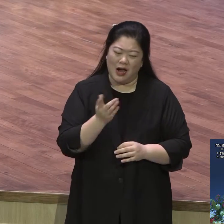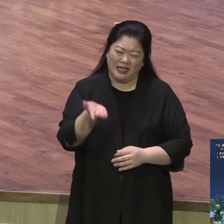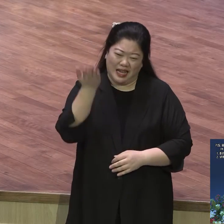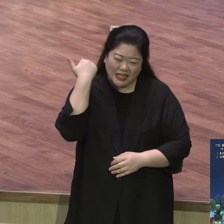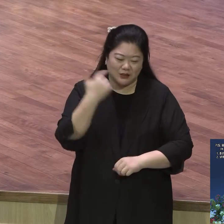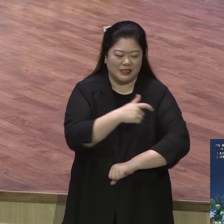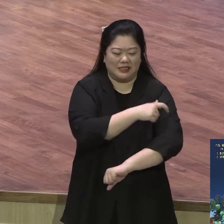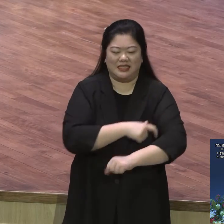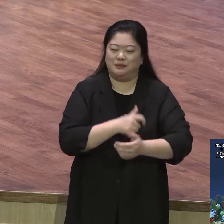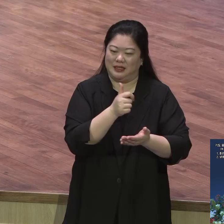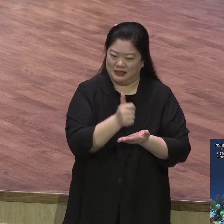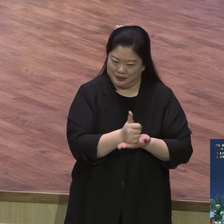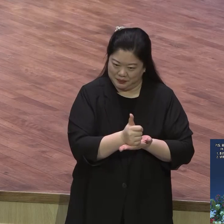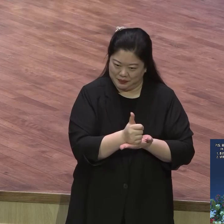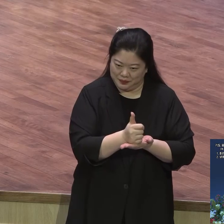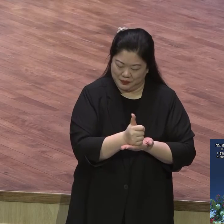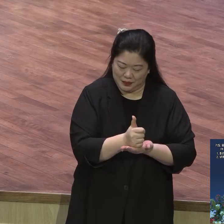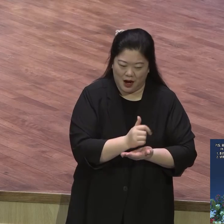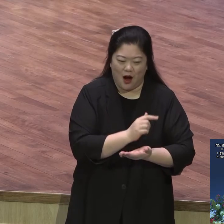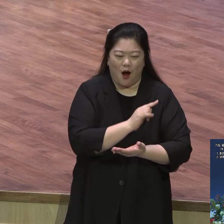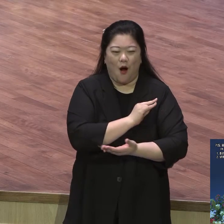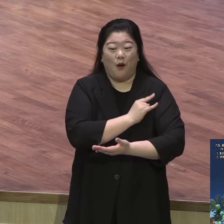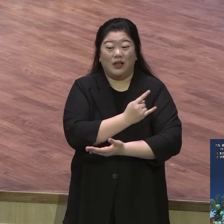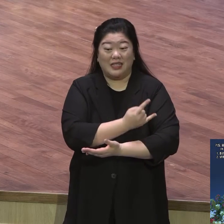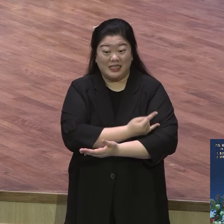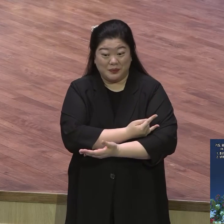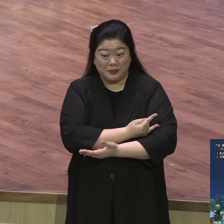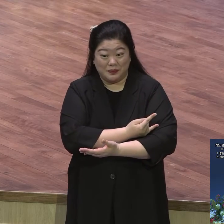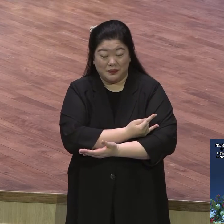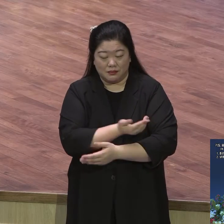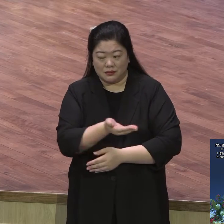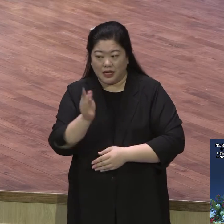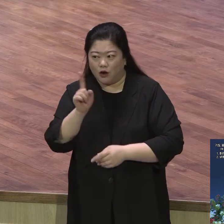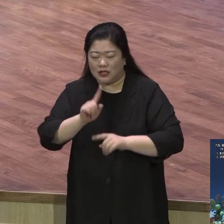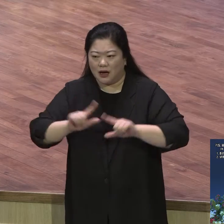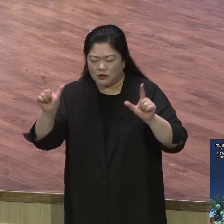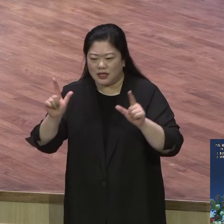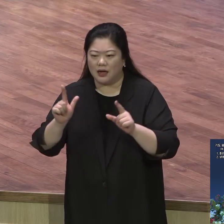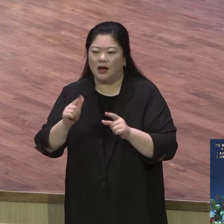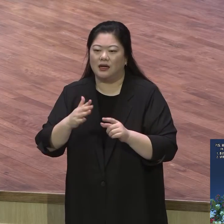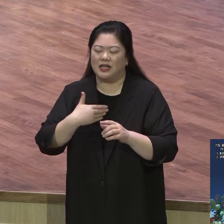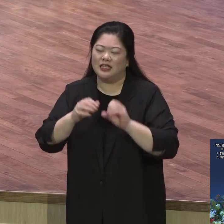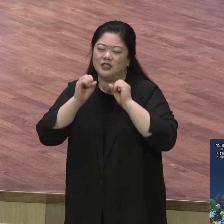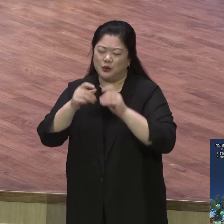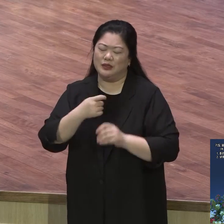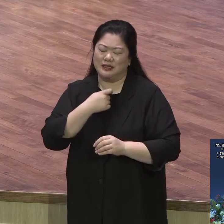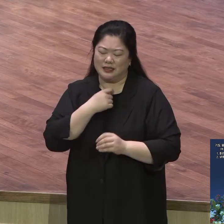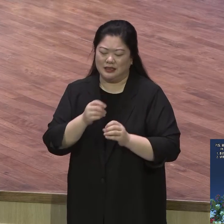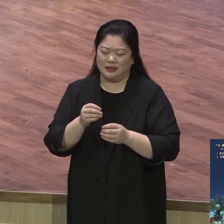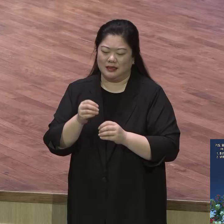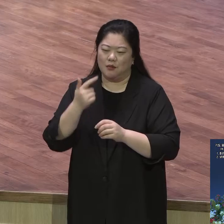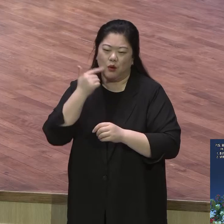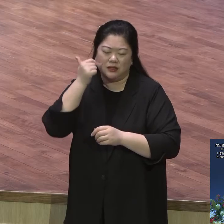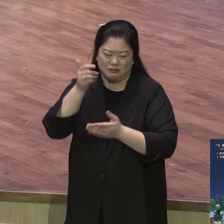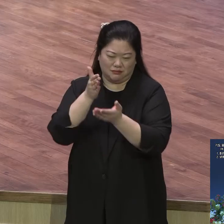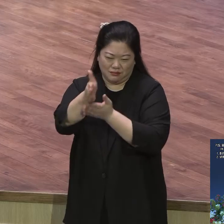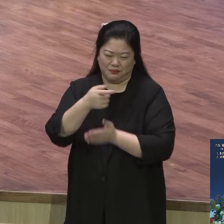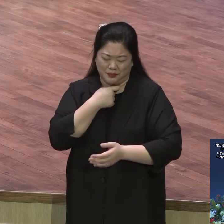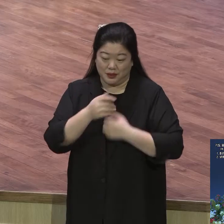때 그때 어때요 그때부터 성질 못 내요 그렇죠 성질 성질 너무 이상하지 교육자가 전에는